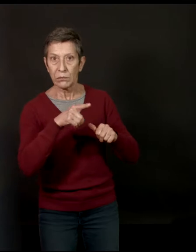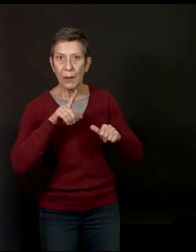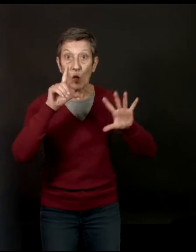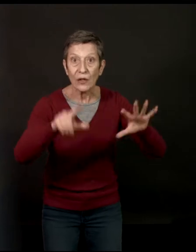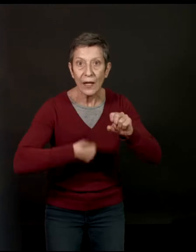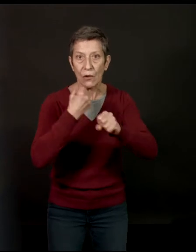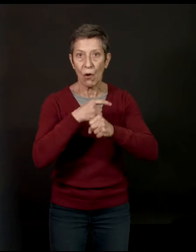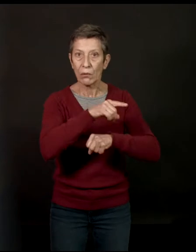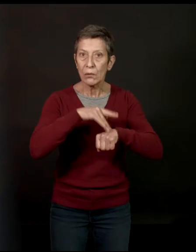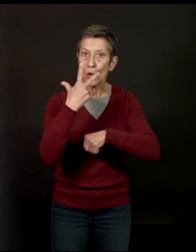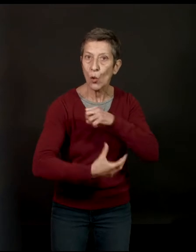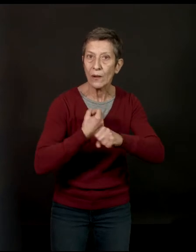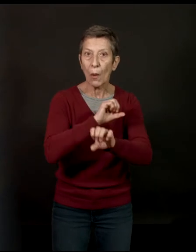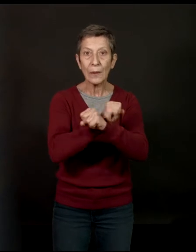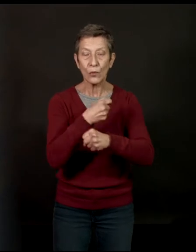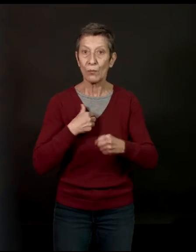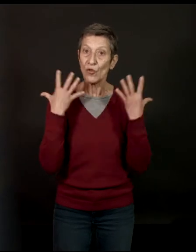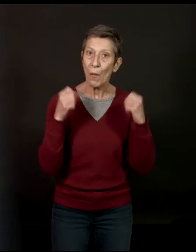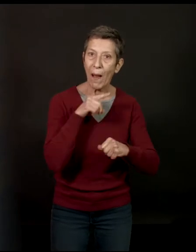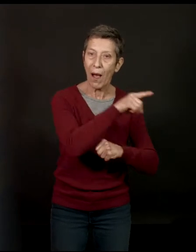Mais je ne voulais pas non plus qu'il bouffe le livre.